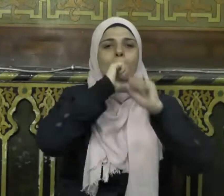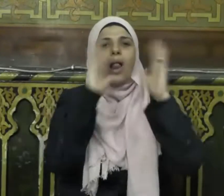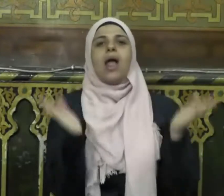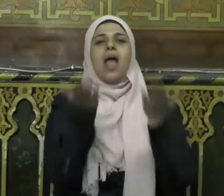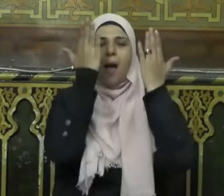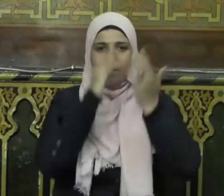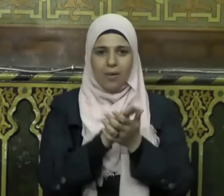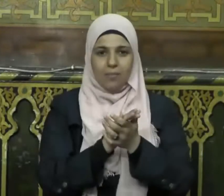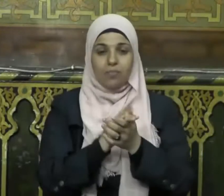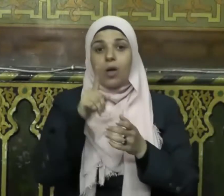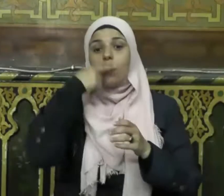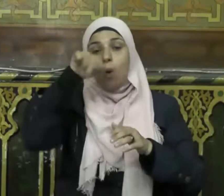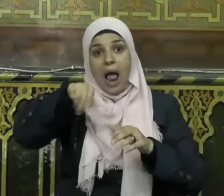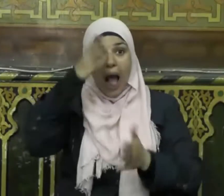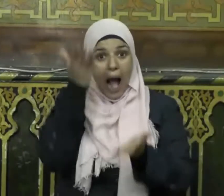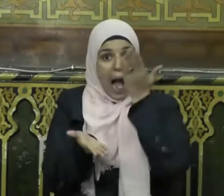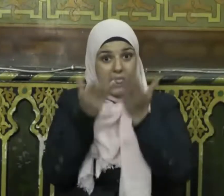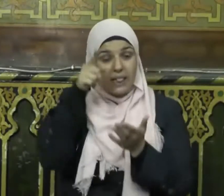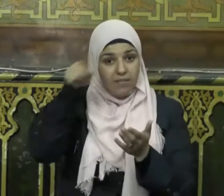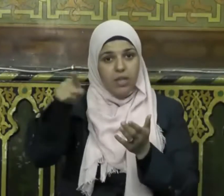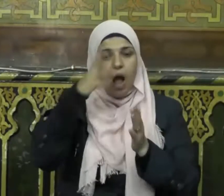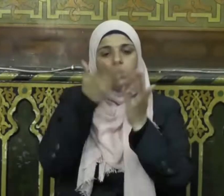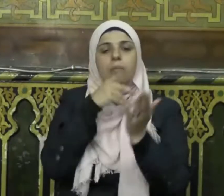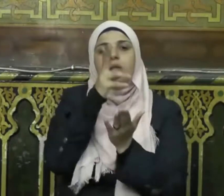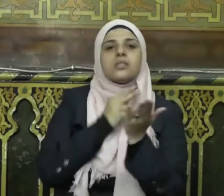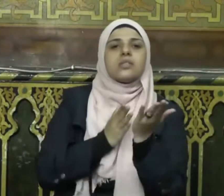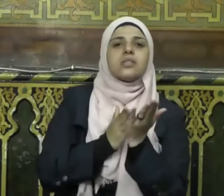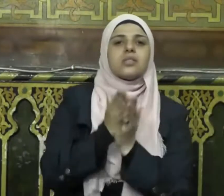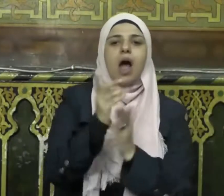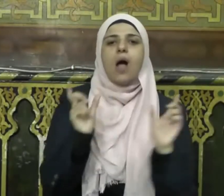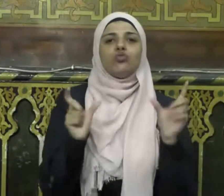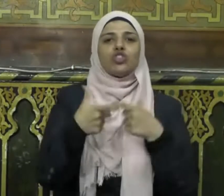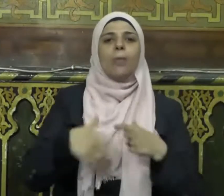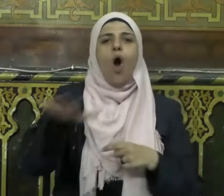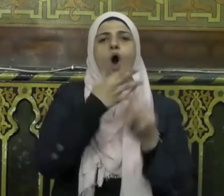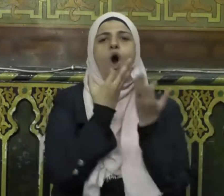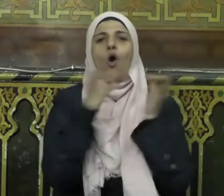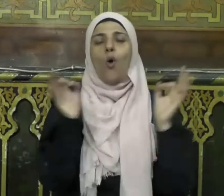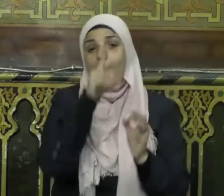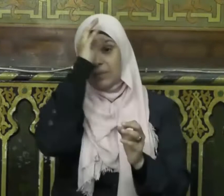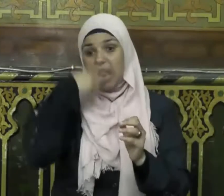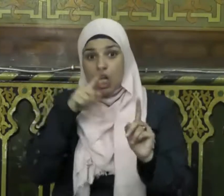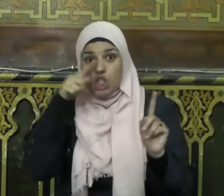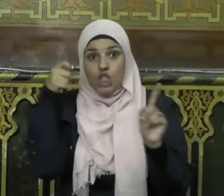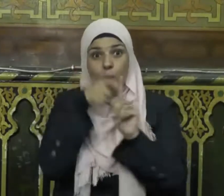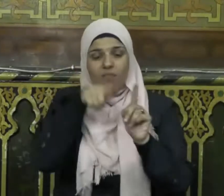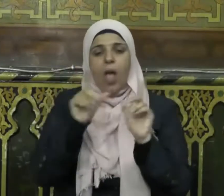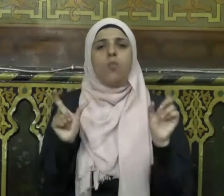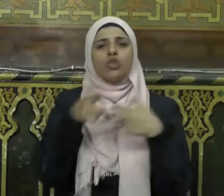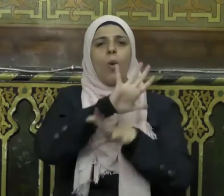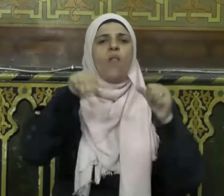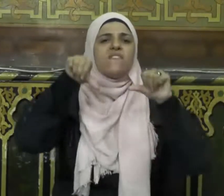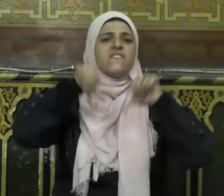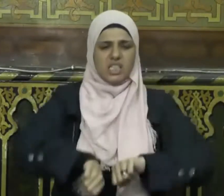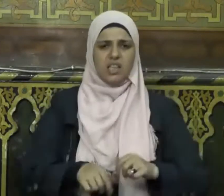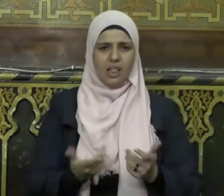إلا ظله فبعدله ينصالح المجتمع كله وبظلمه يفسد المجتمع كله